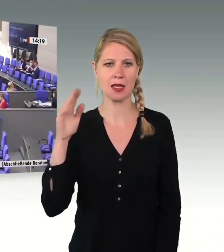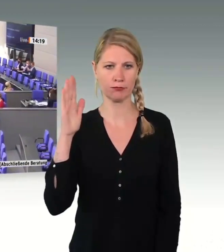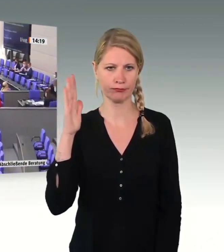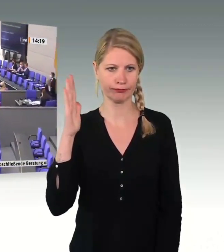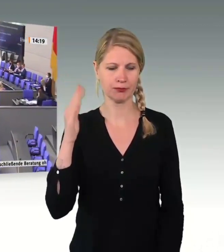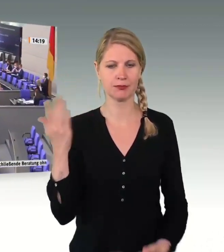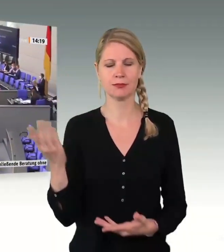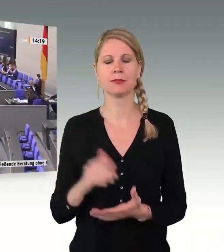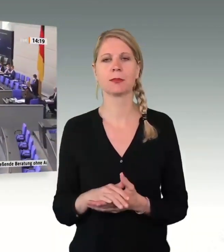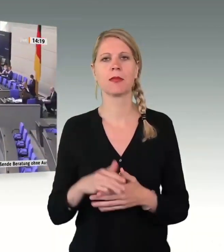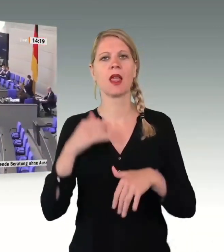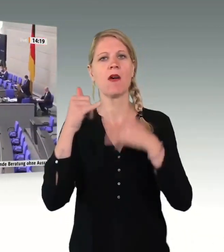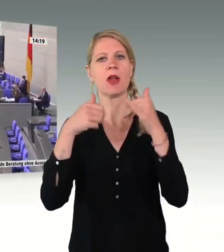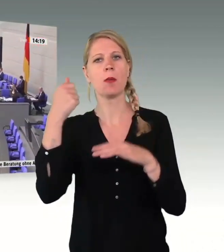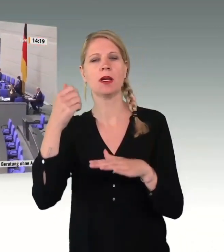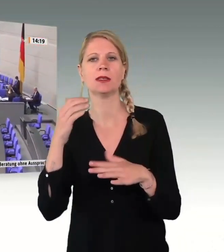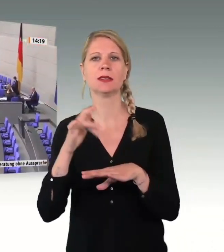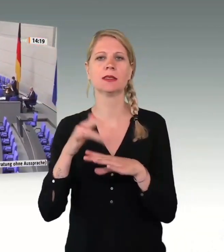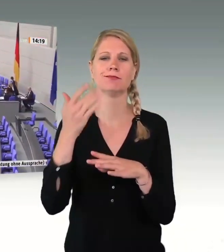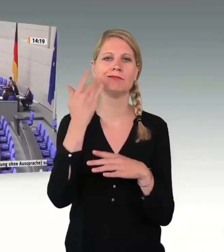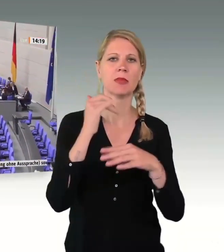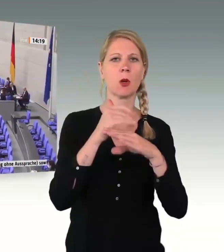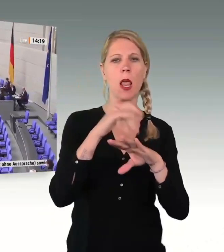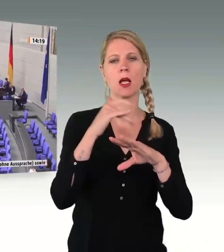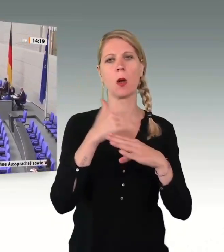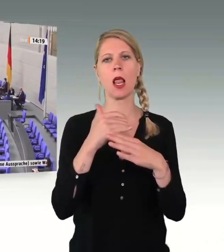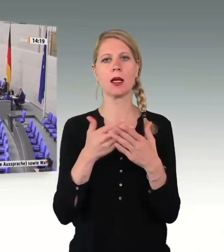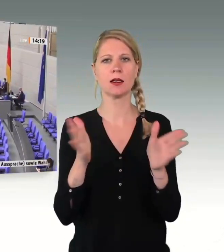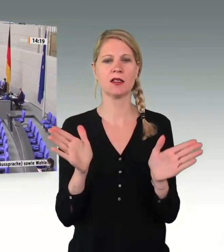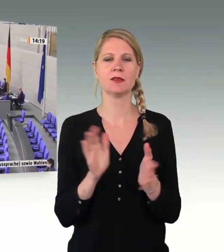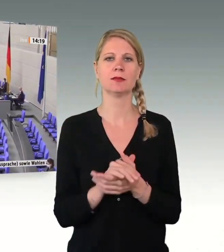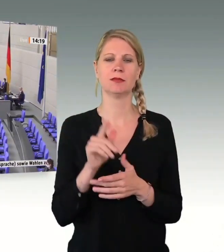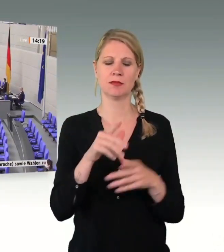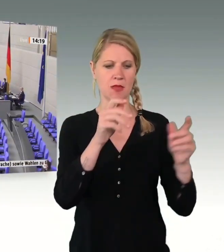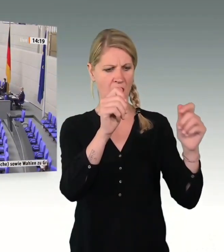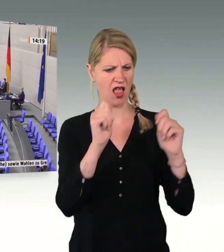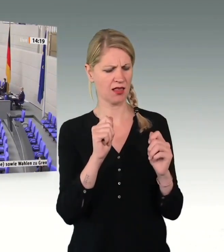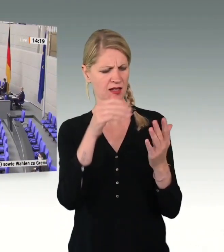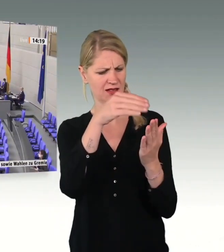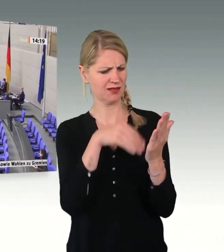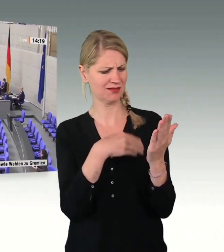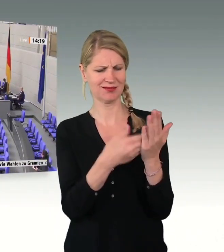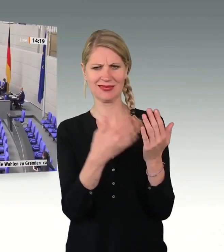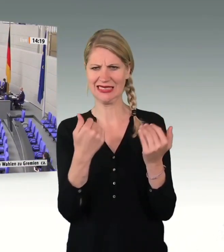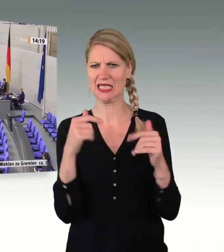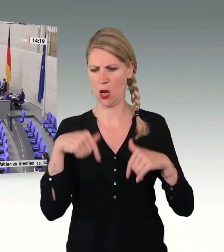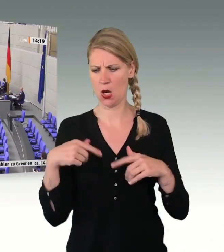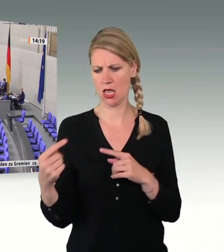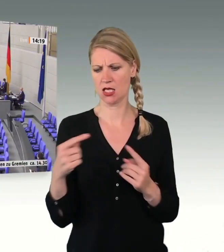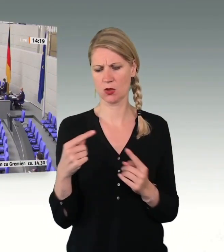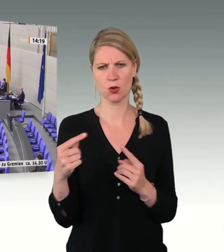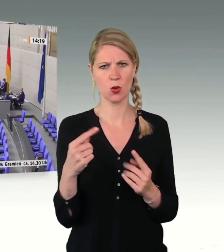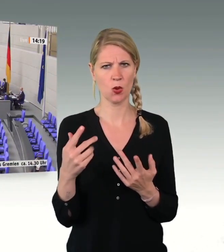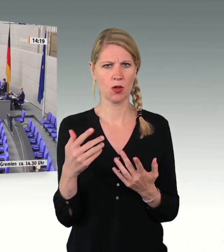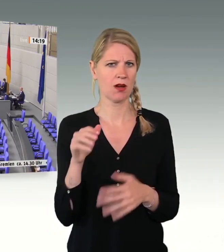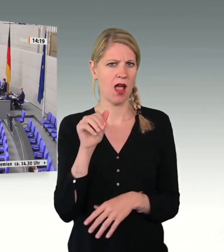Frau Präsidentin! Sehr geehrte Kolleginnen und Kollegen! Bei diesem Antrag und in dieser Debatte ist die Haltung